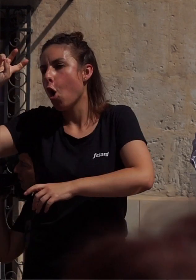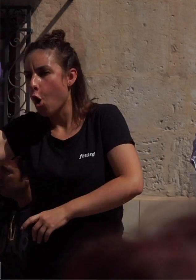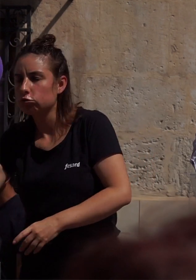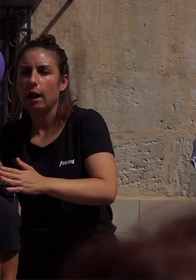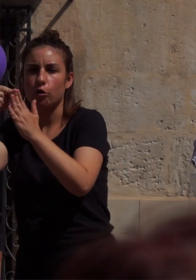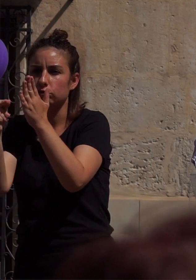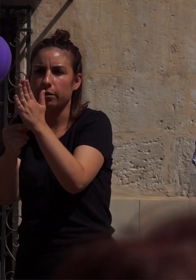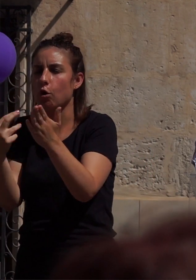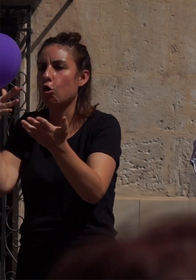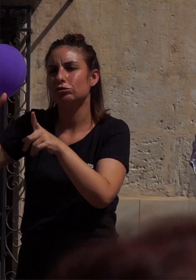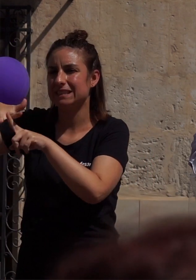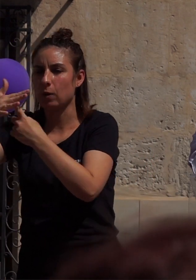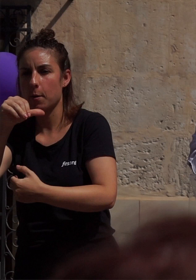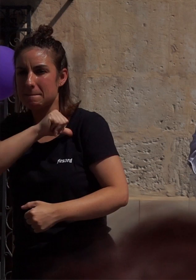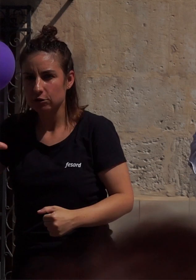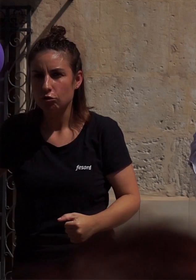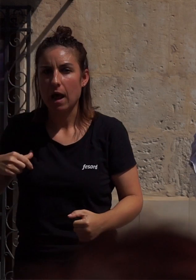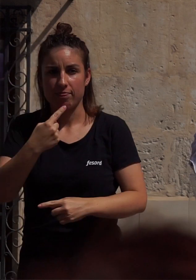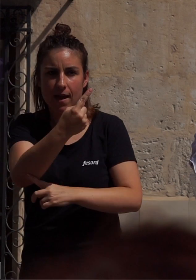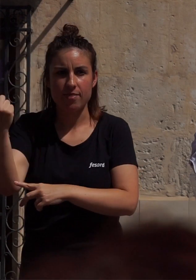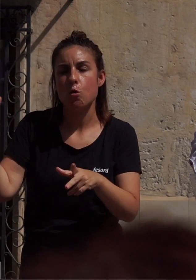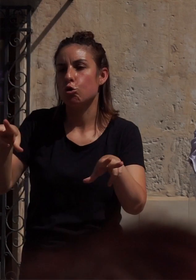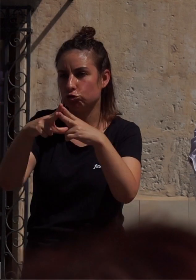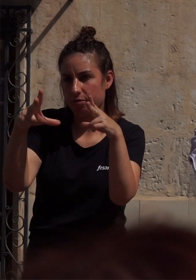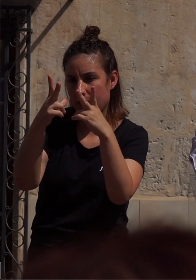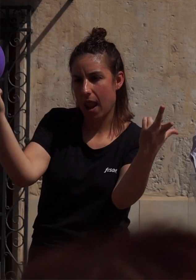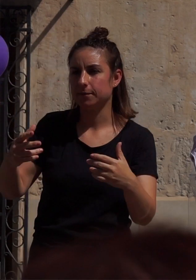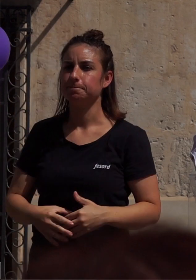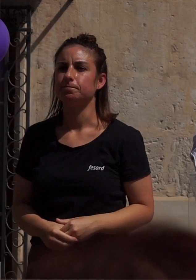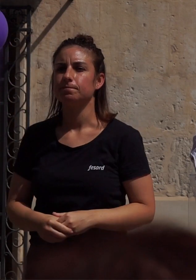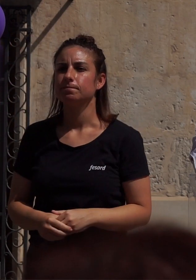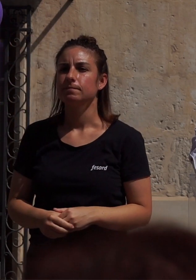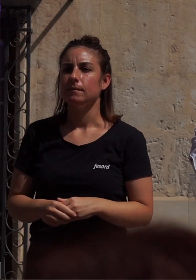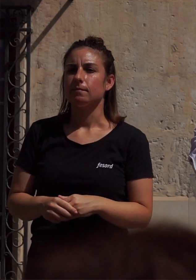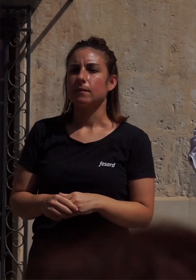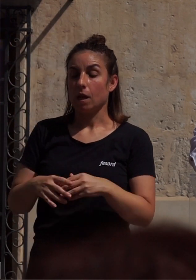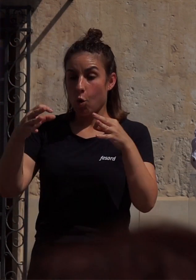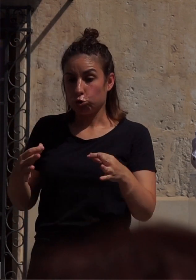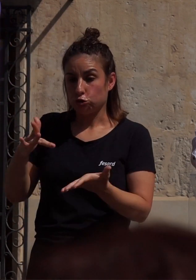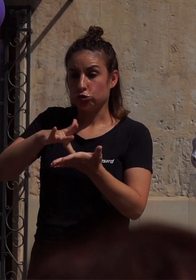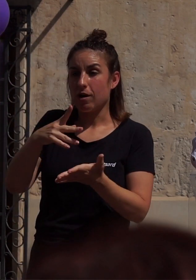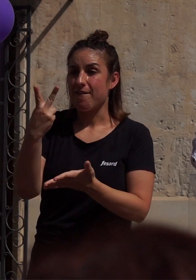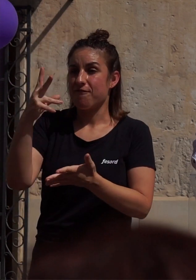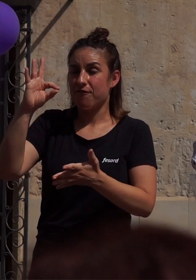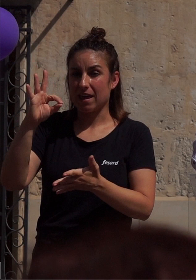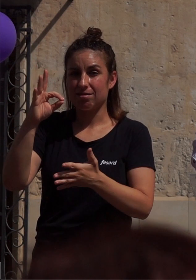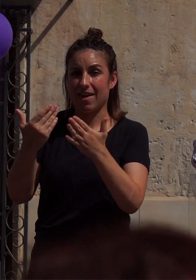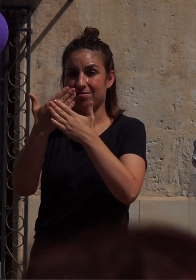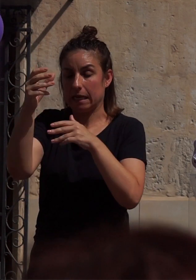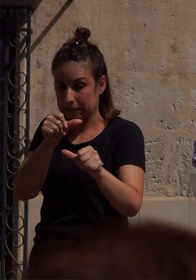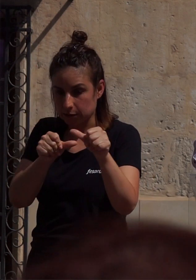o circunstancia personal o social. 20 días después, el 26 de diciembre de